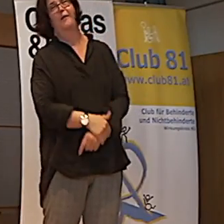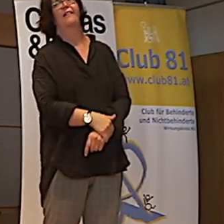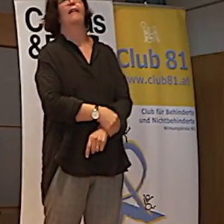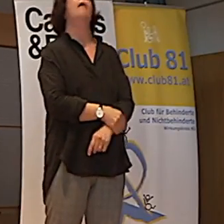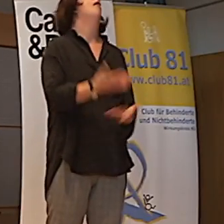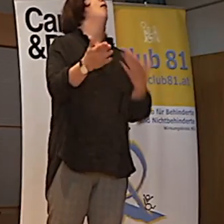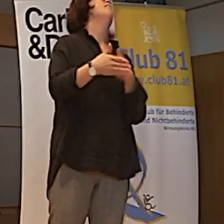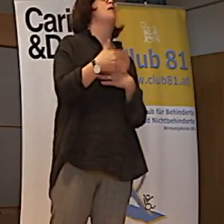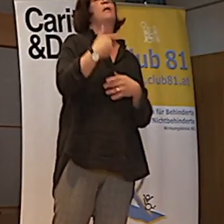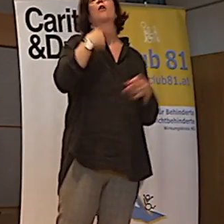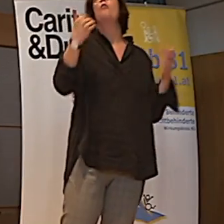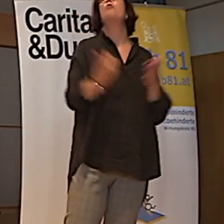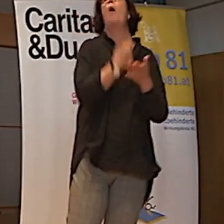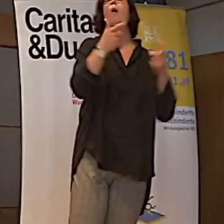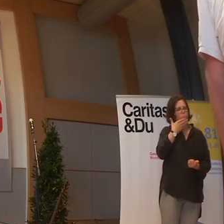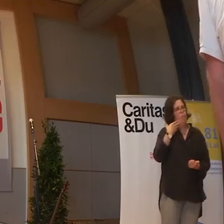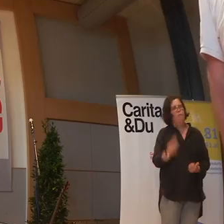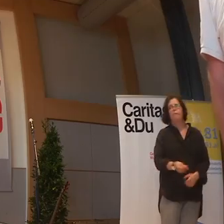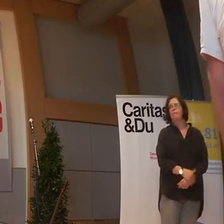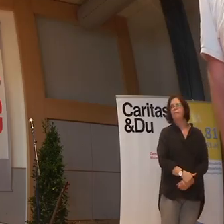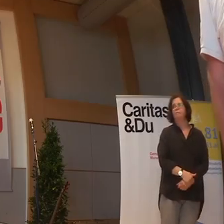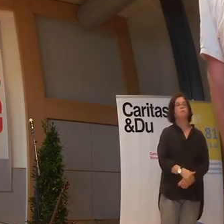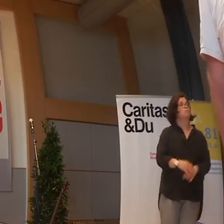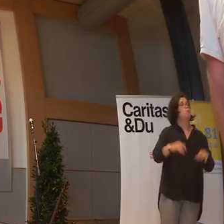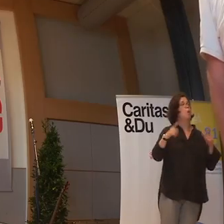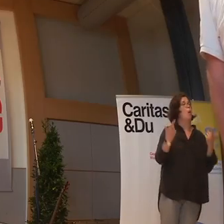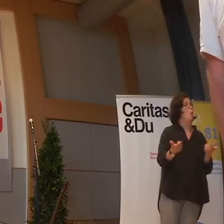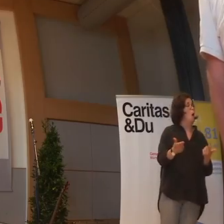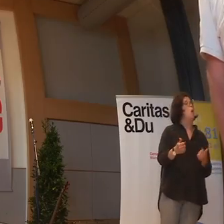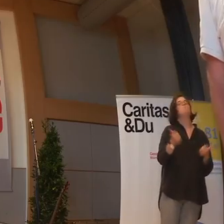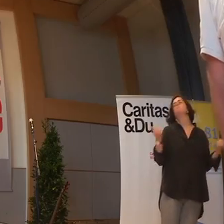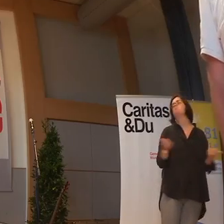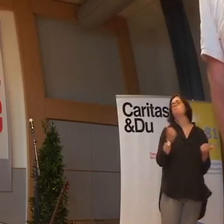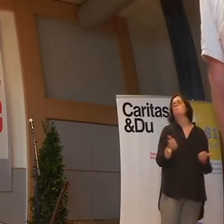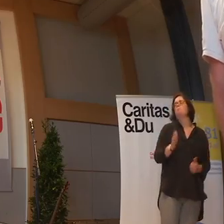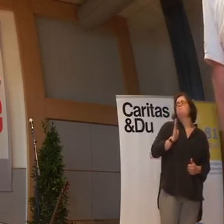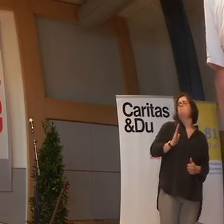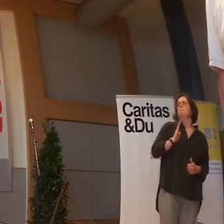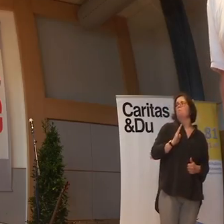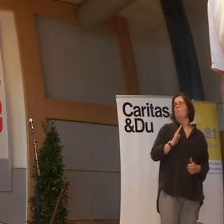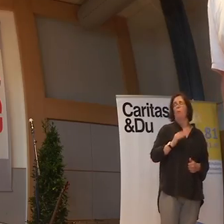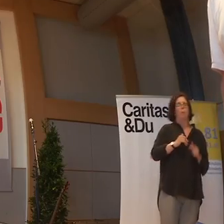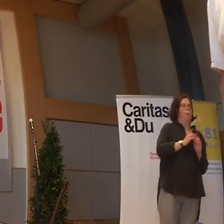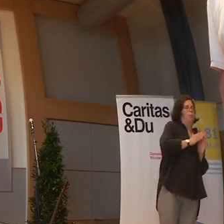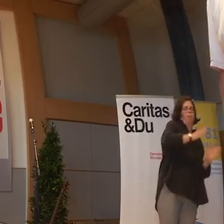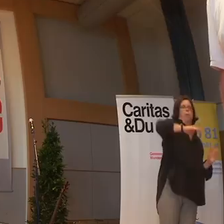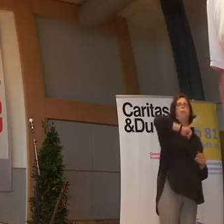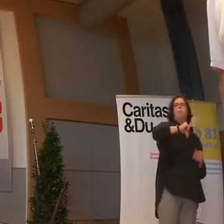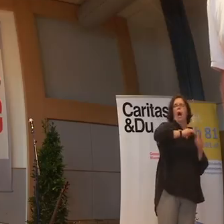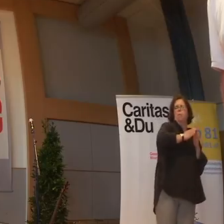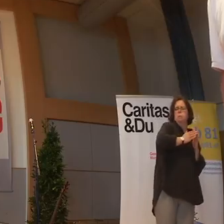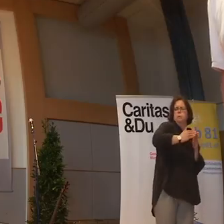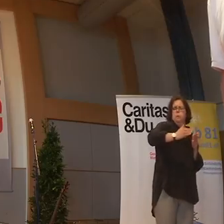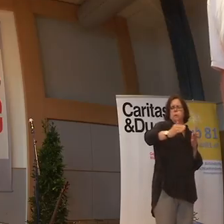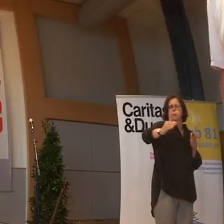Also ich besuche ein neues Lokal, eine Pizzeria. Das Lokal, superschick, hat eine ewig lange Bar, die im